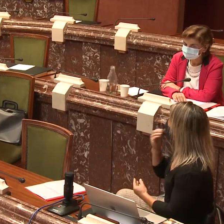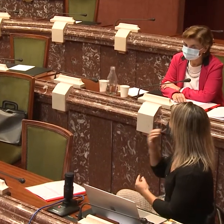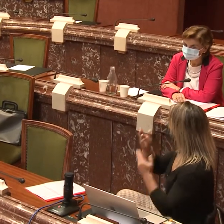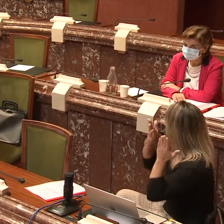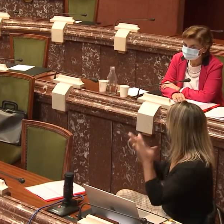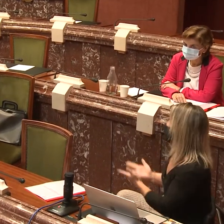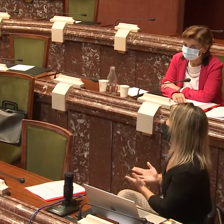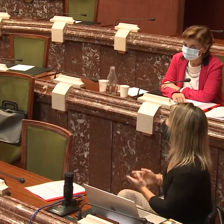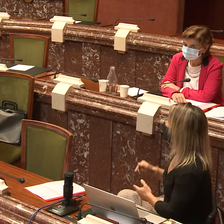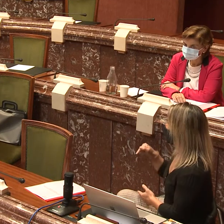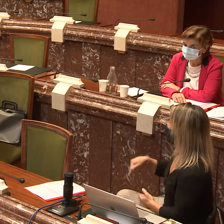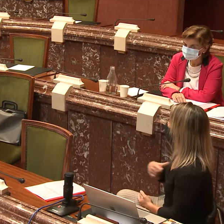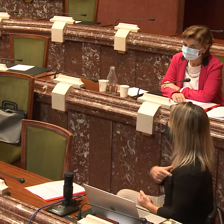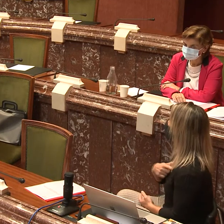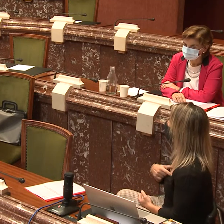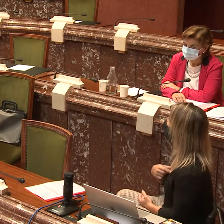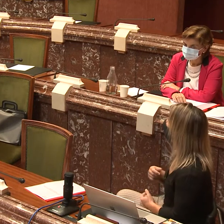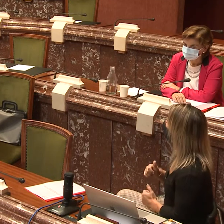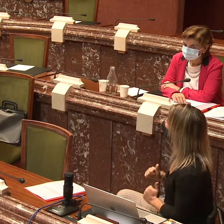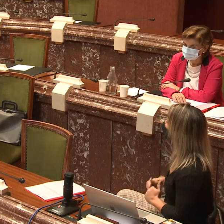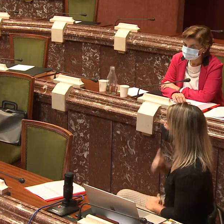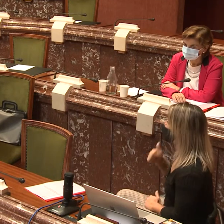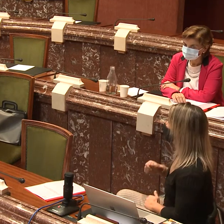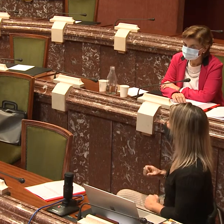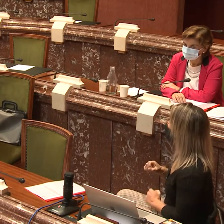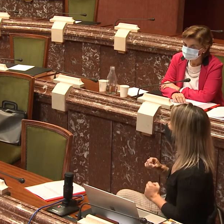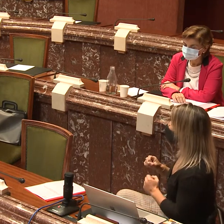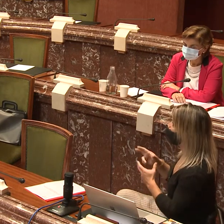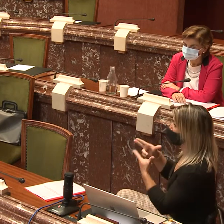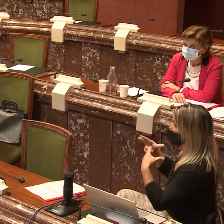Muchas gracias. Bienvenido a esta comisión.